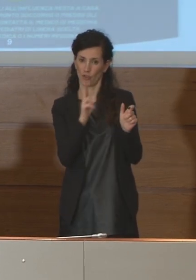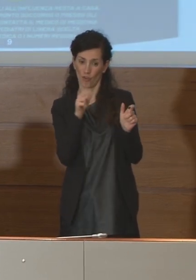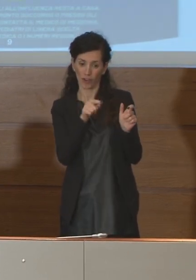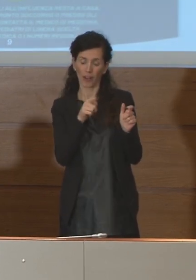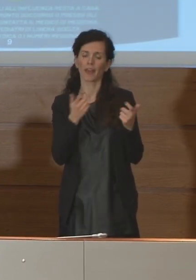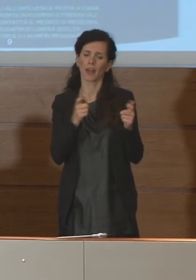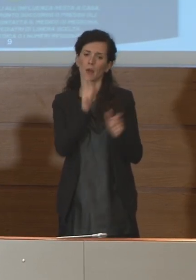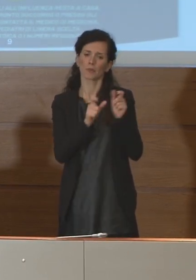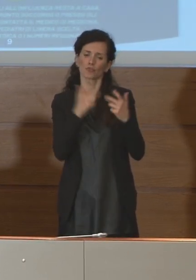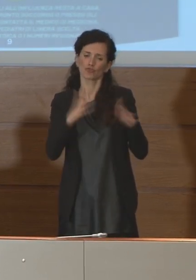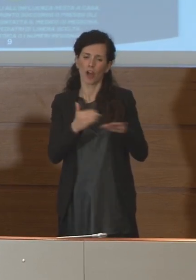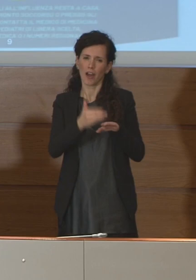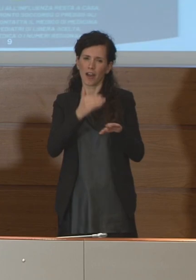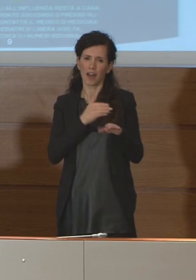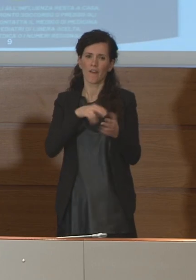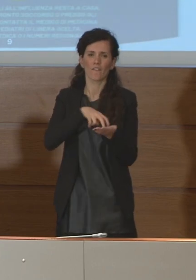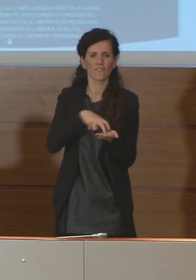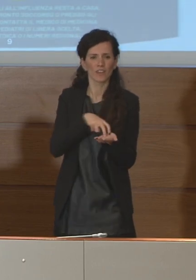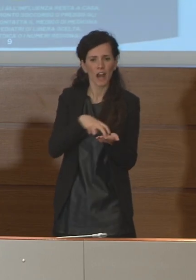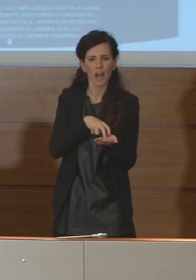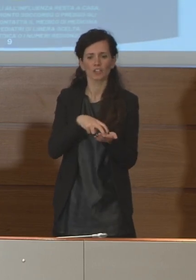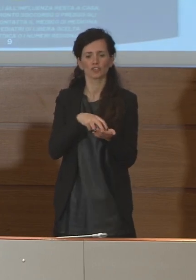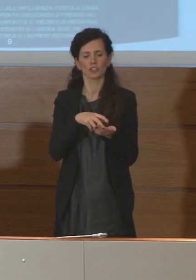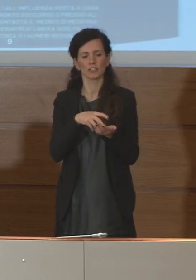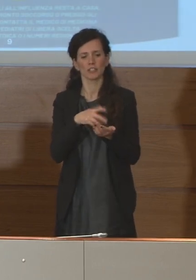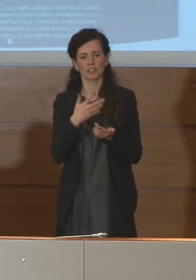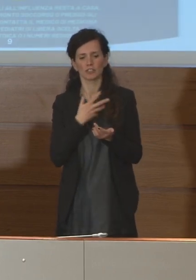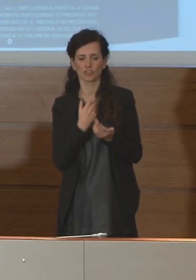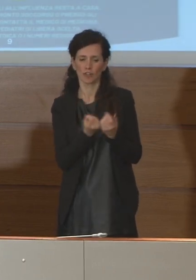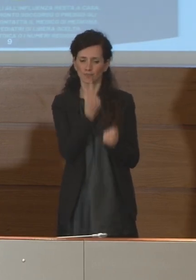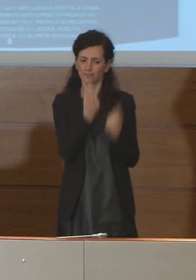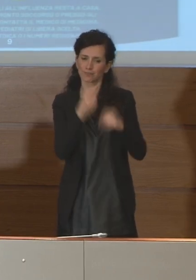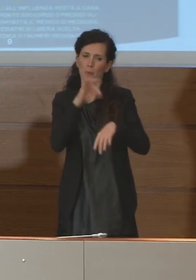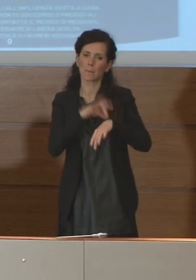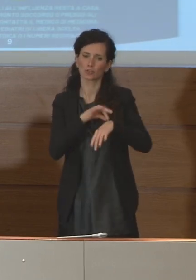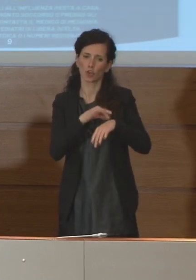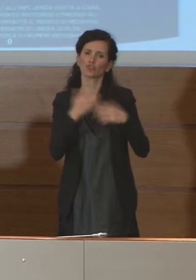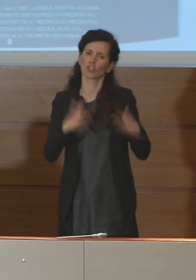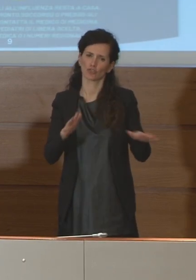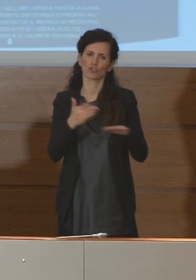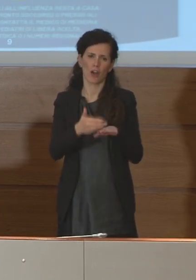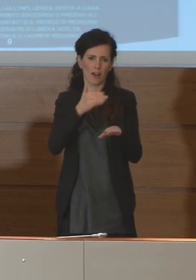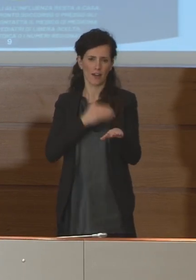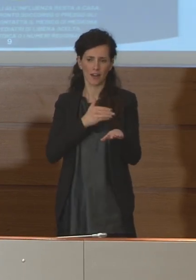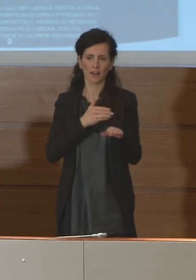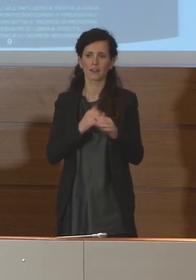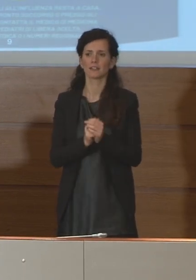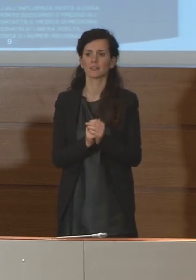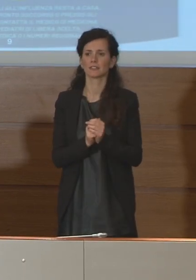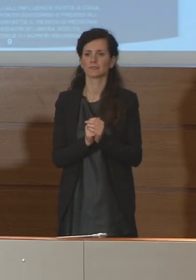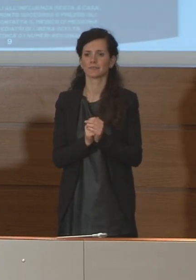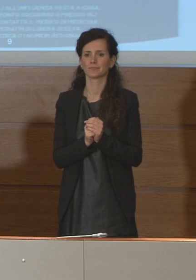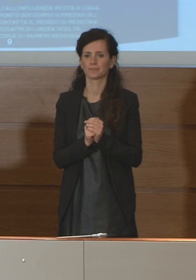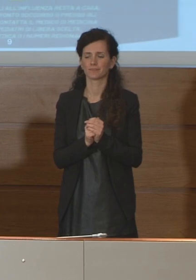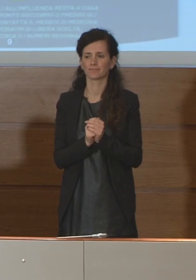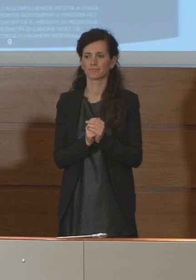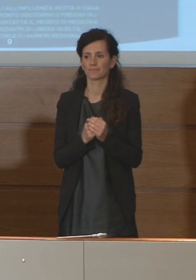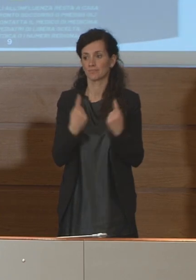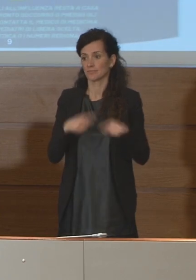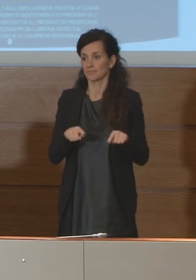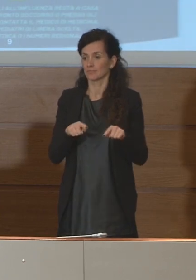per la maggior parte con diverse patologie, questo per soltanto un